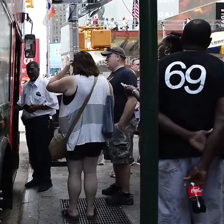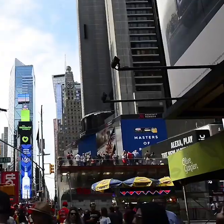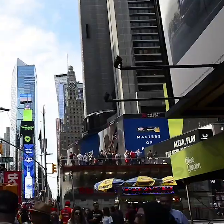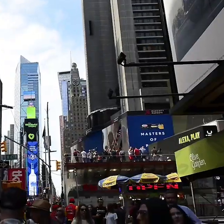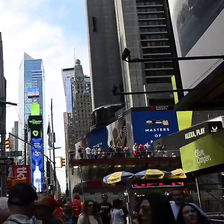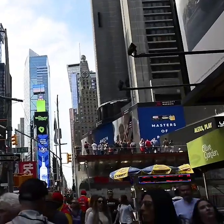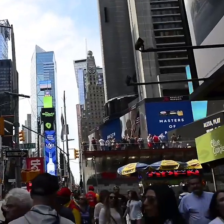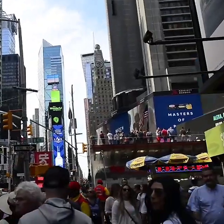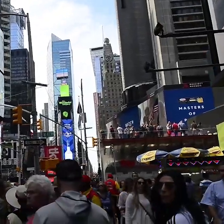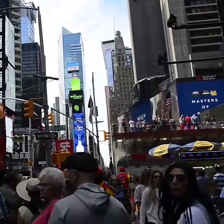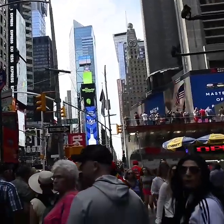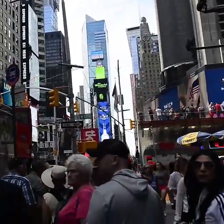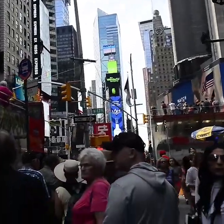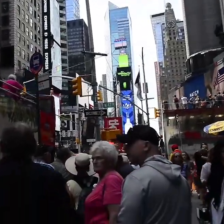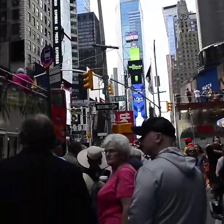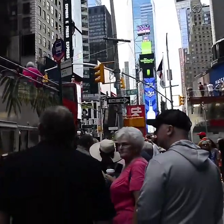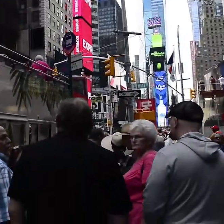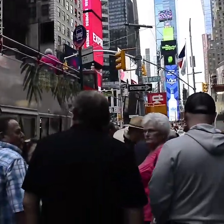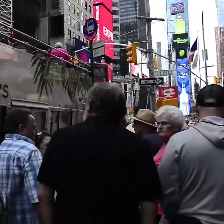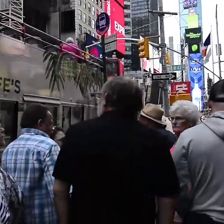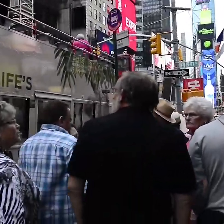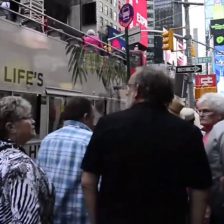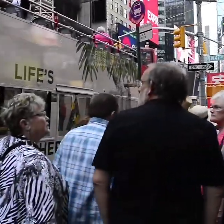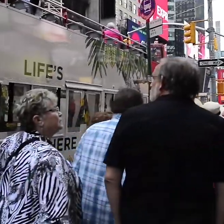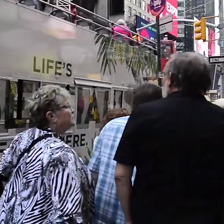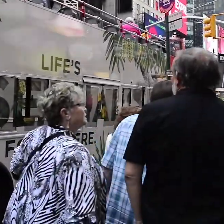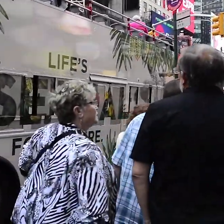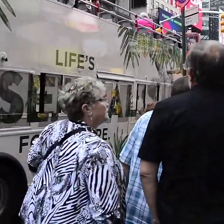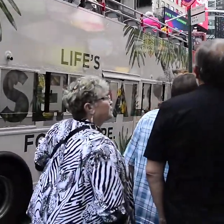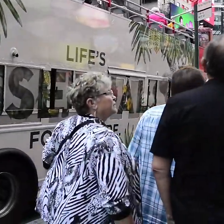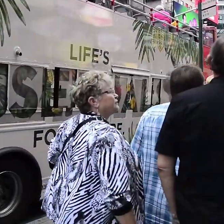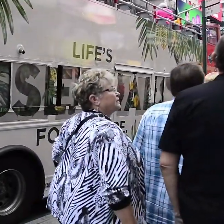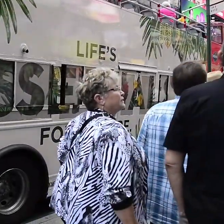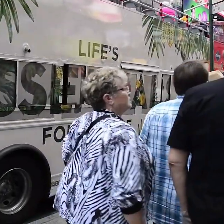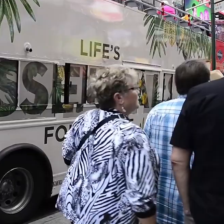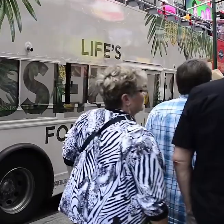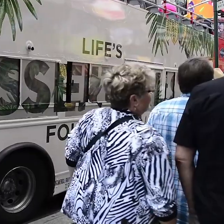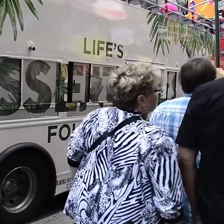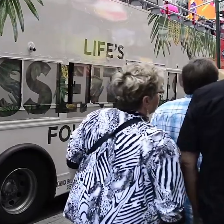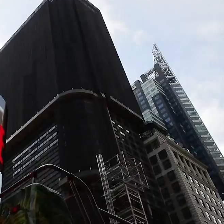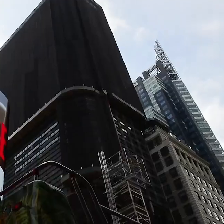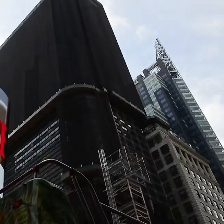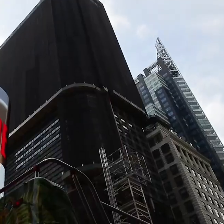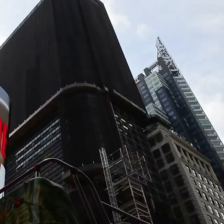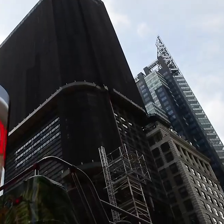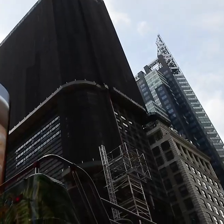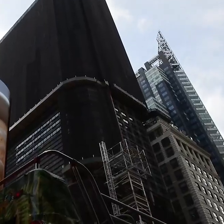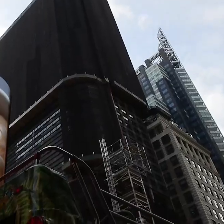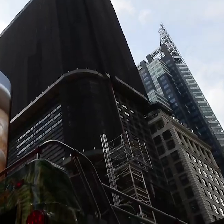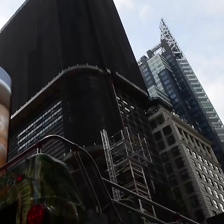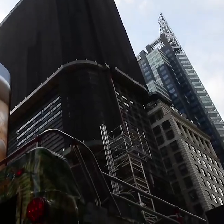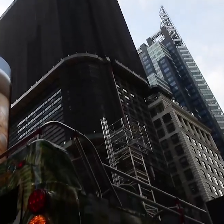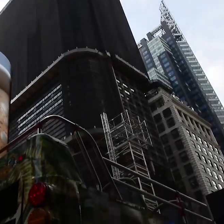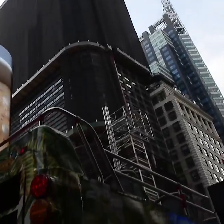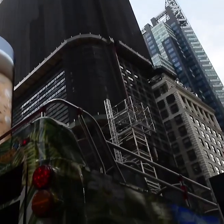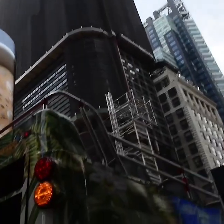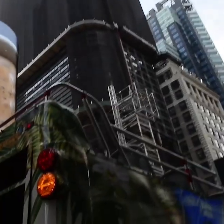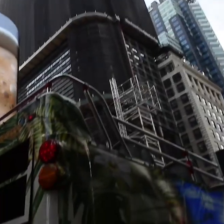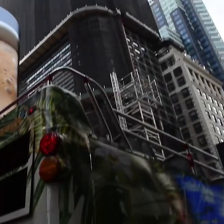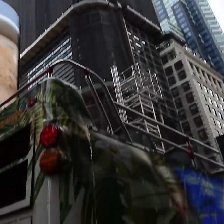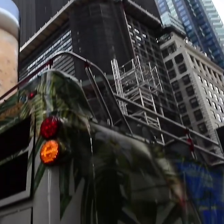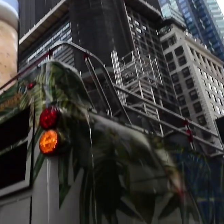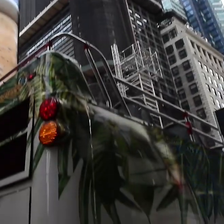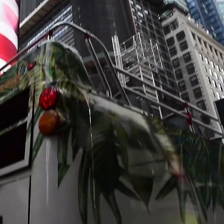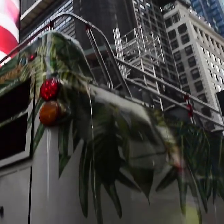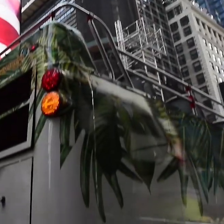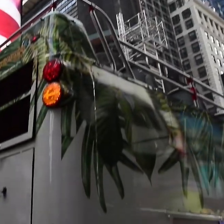campaña Only The Essentials. La campaña Only The Essentials, además, incluirá medios digitales, páginas web especializadas, redes sociales y los